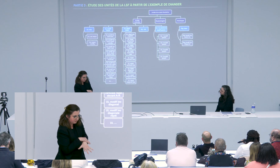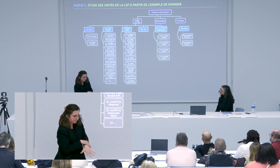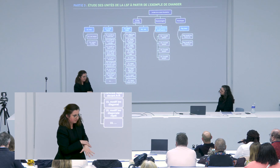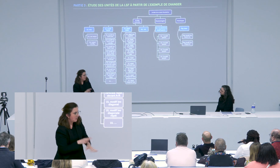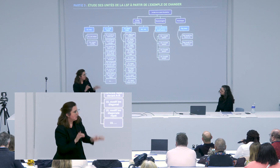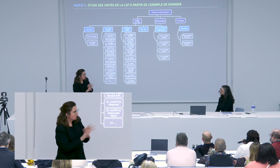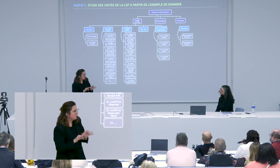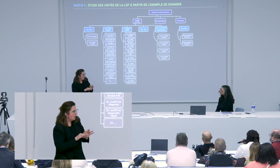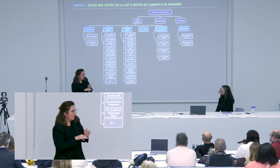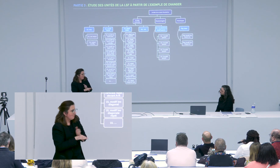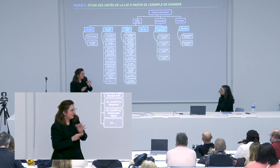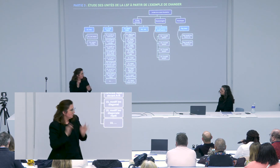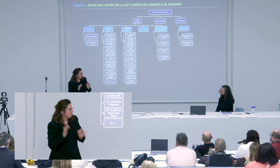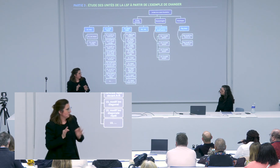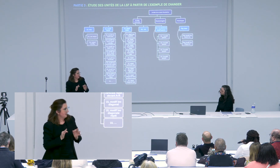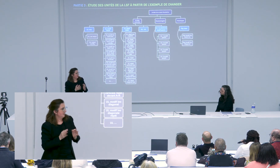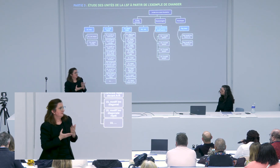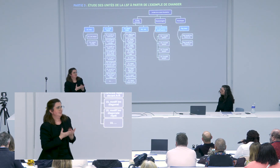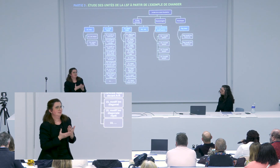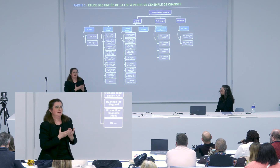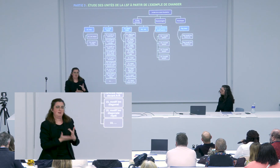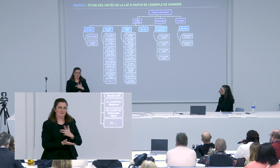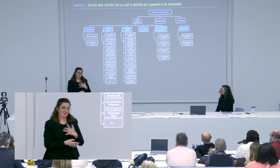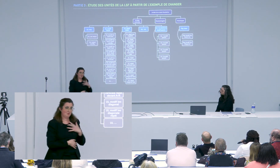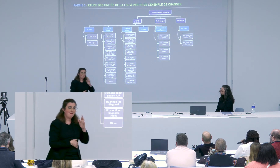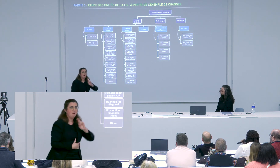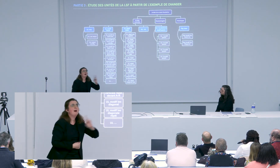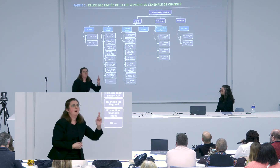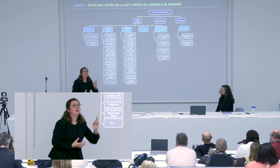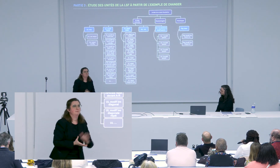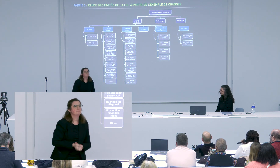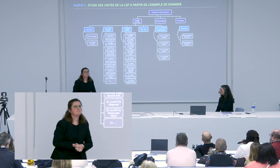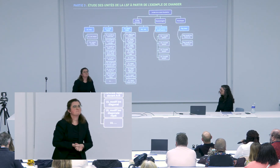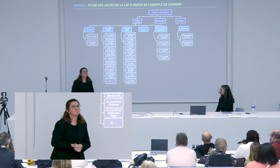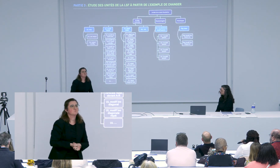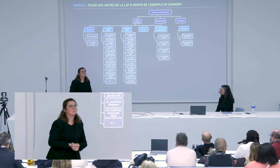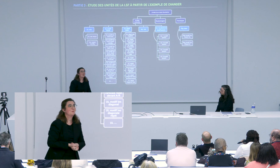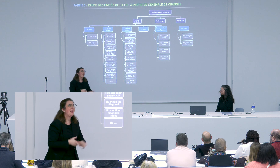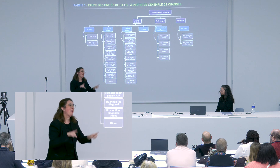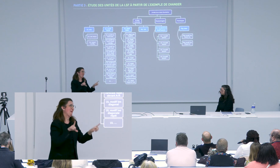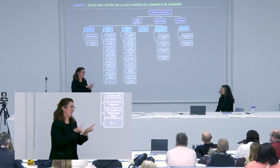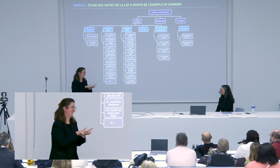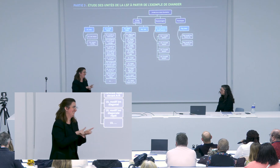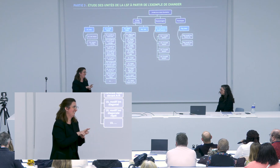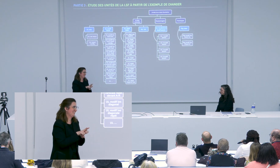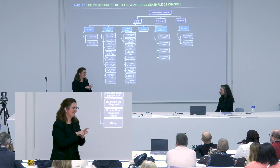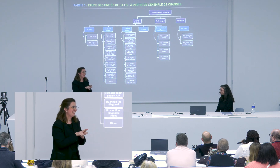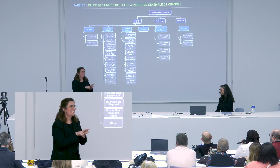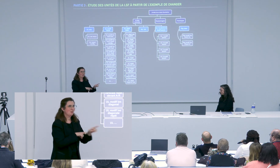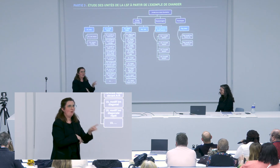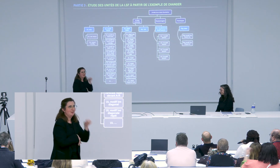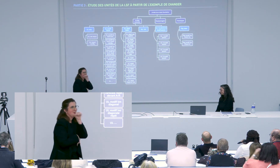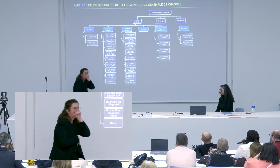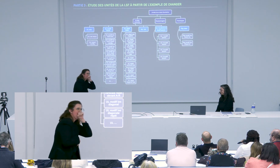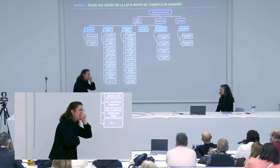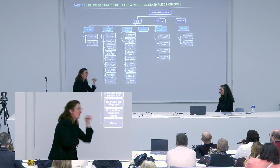tu as été en profondeur tu as pris racine tu n'as pas eu un regard de jugement ce qui est très rare tu as réussi à